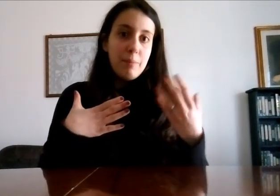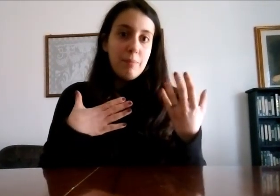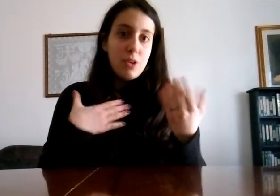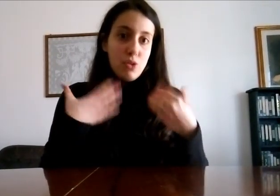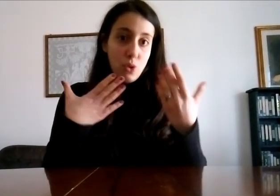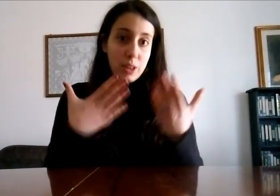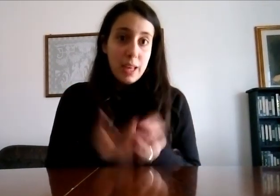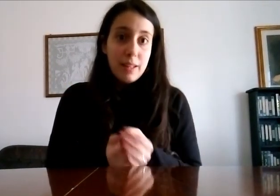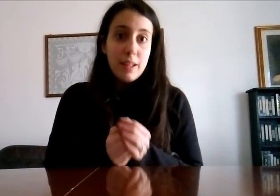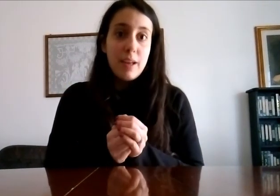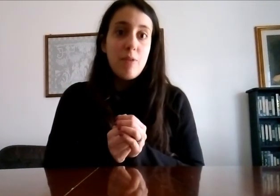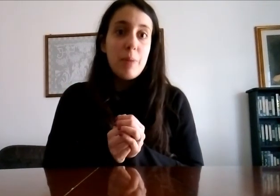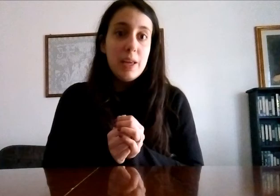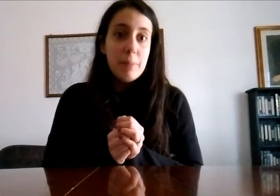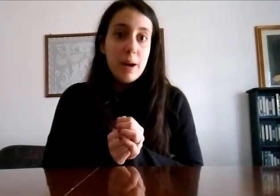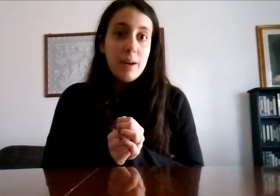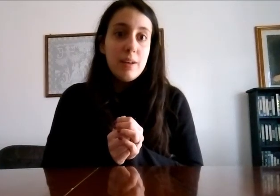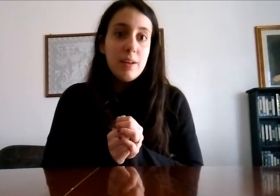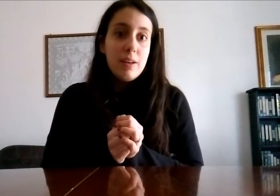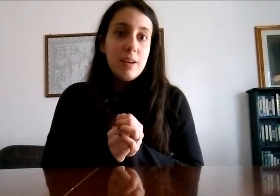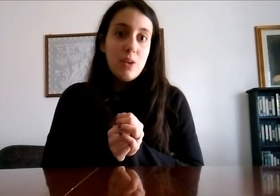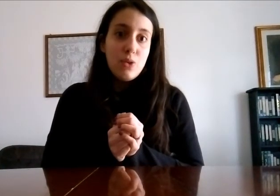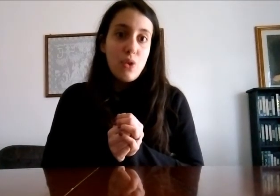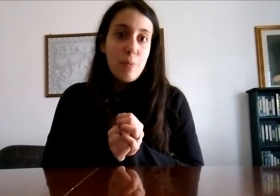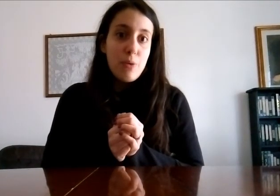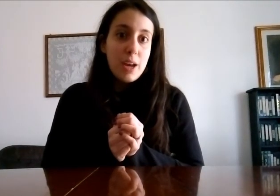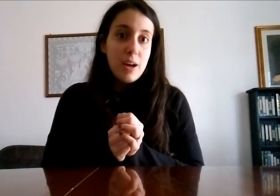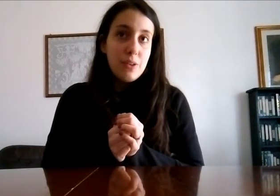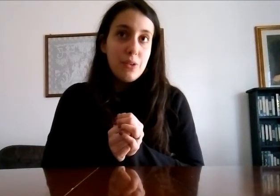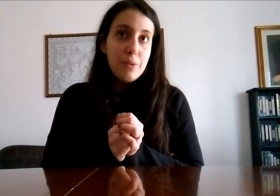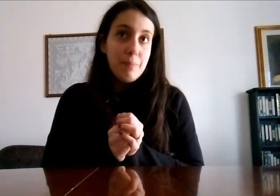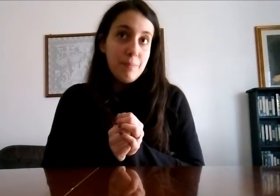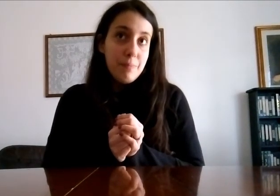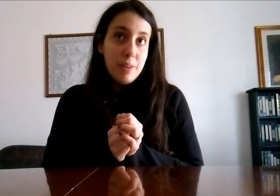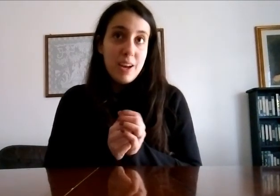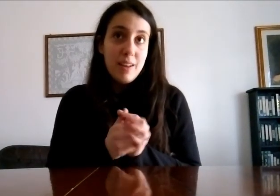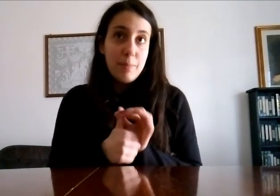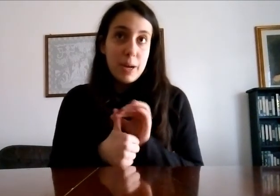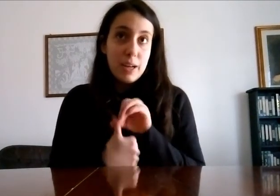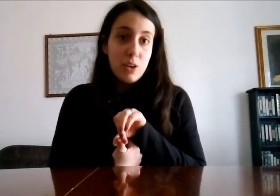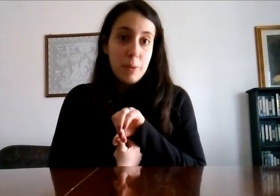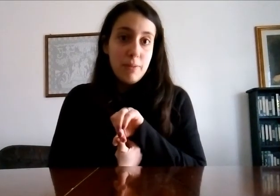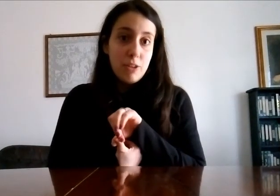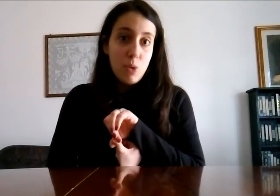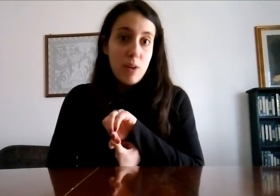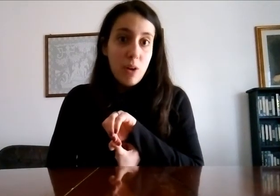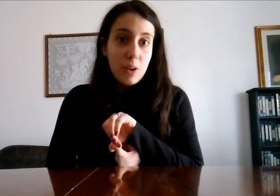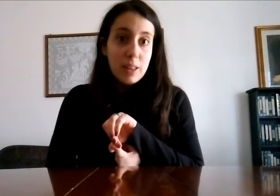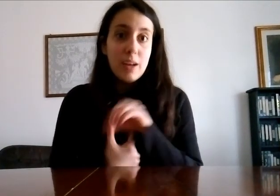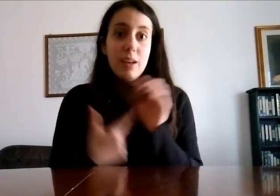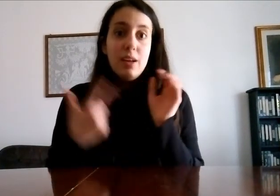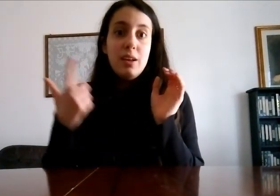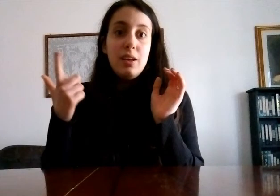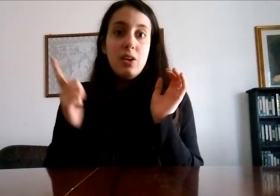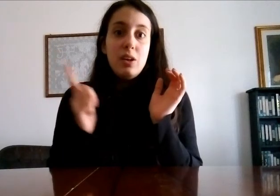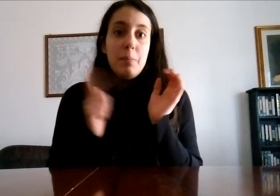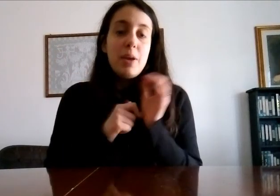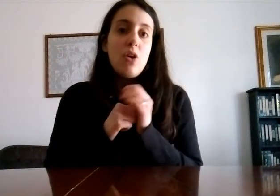scioltezza che avevo prima e non sono più in grado di fare le spaccate come le facevo una volta però